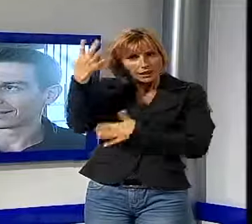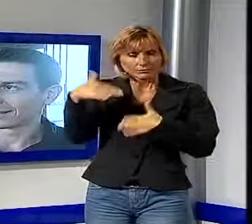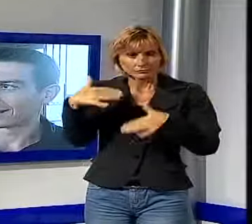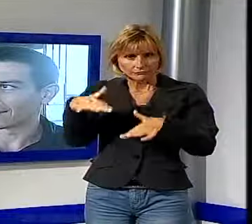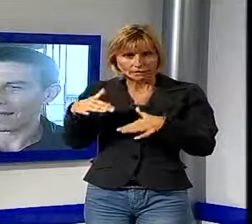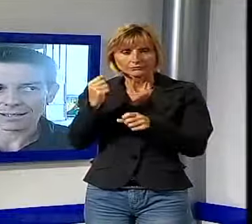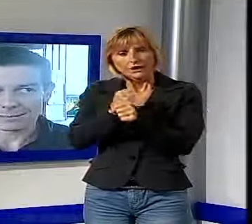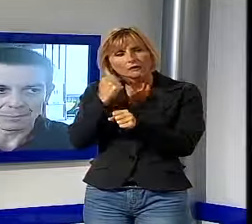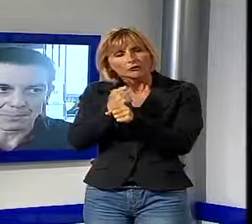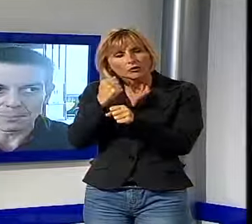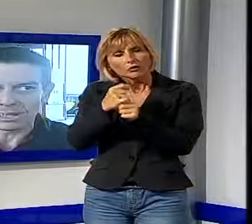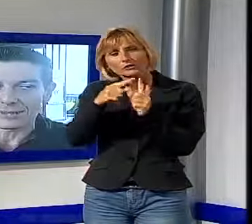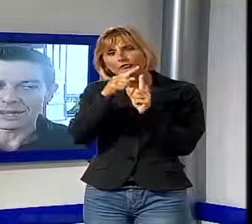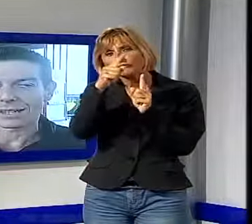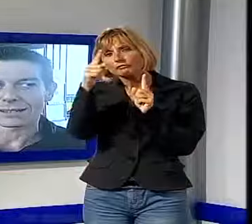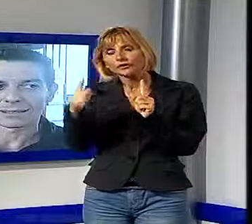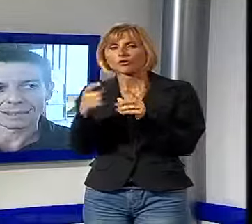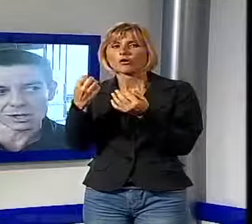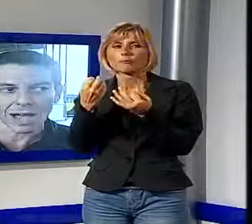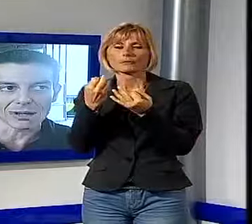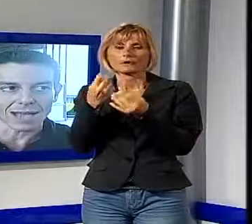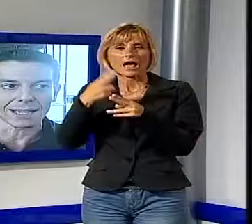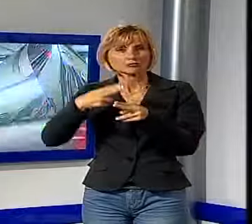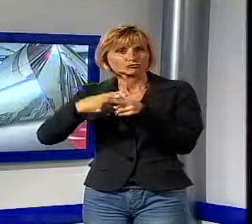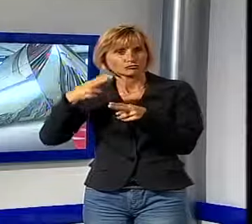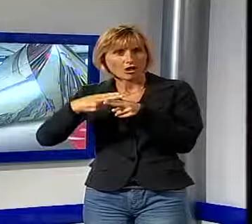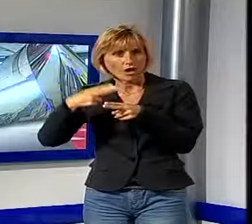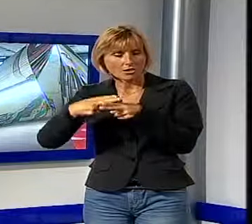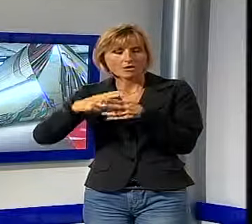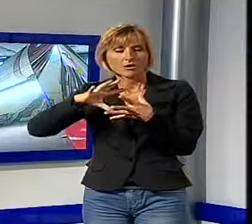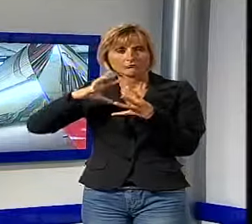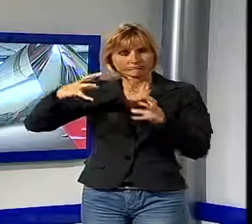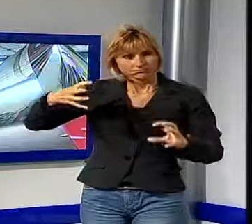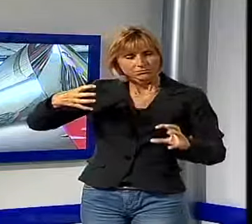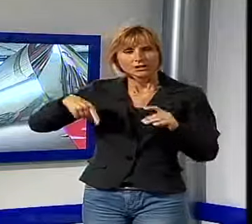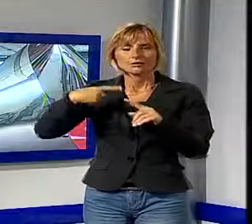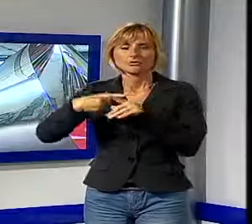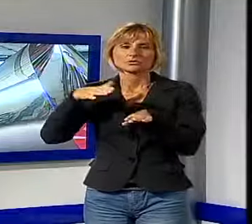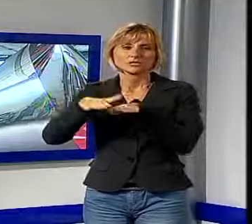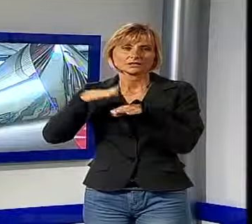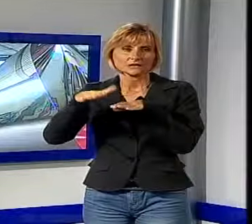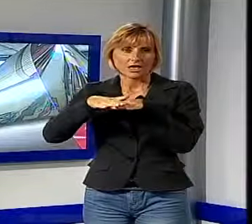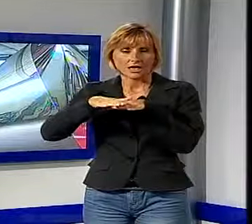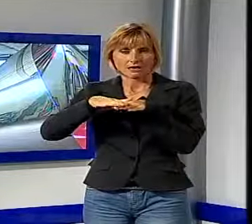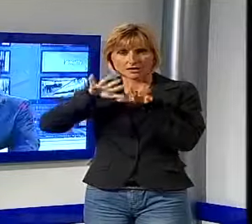lavorare per poter lavorare l'acciaio e anche tutto il sistema di piegatura.